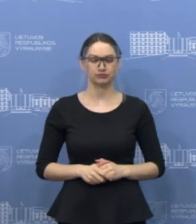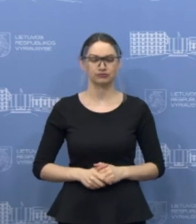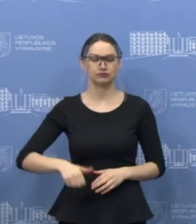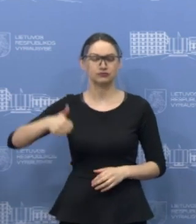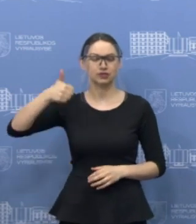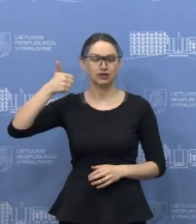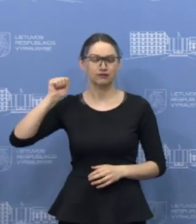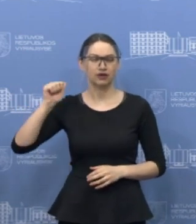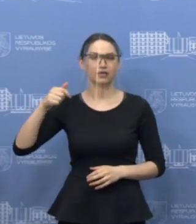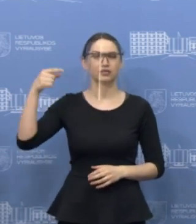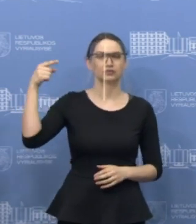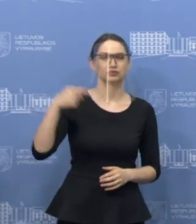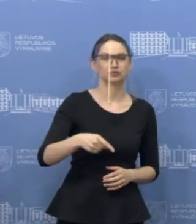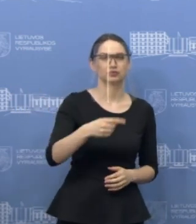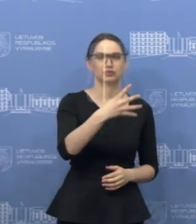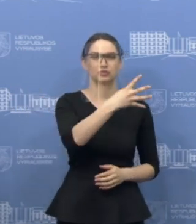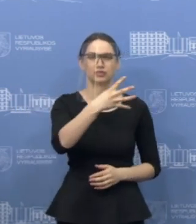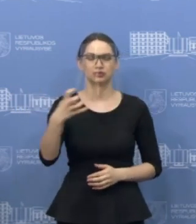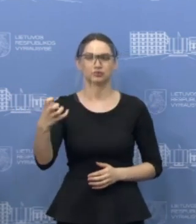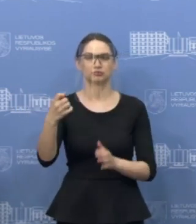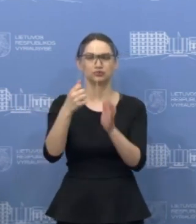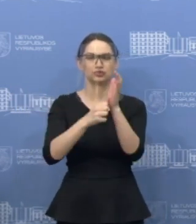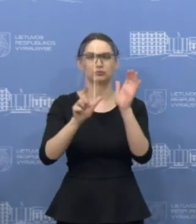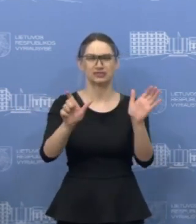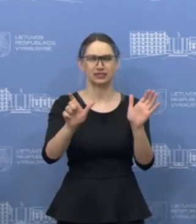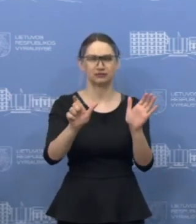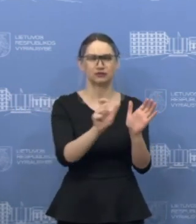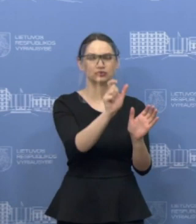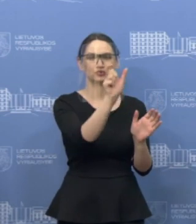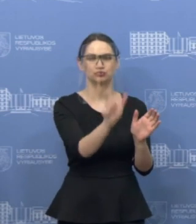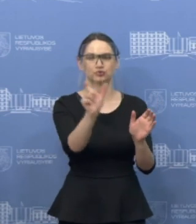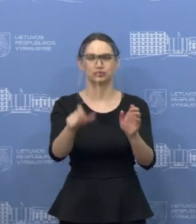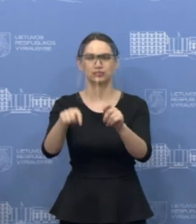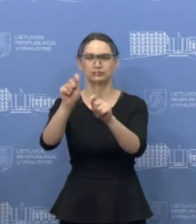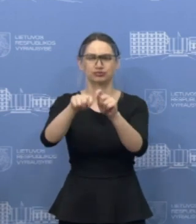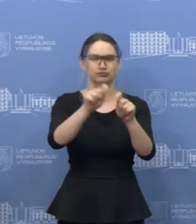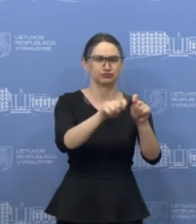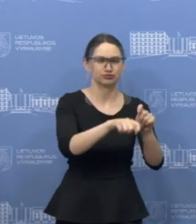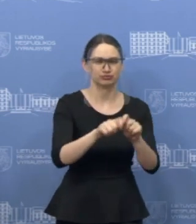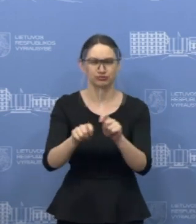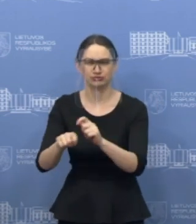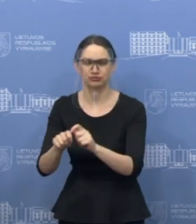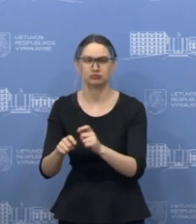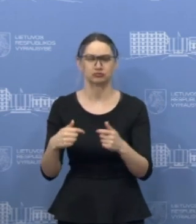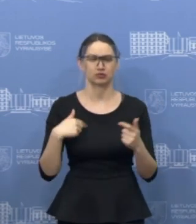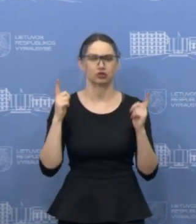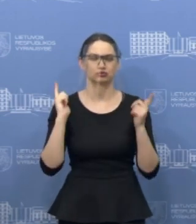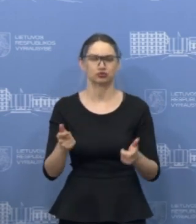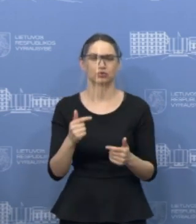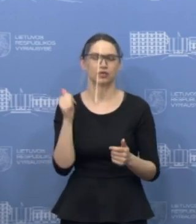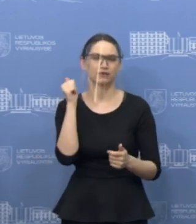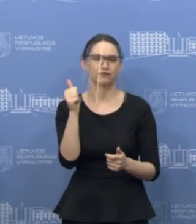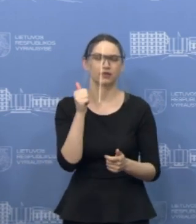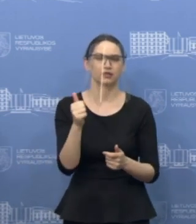Vakar buvo ištirta 1467 mėginiai, tai mes tokiu tempu ir bandome judėti, greitindami